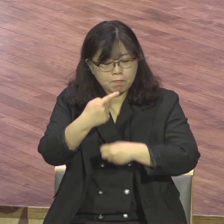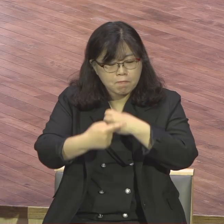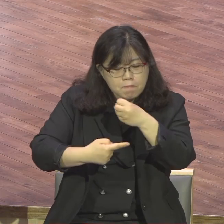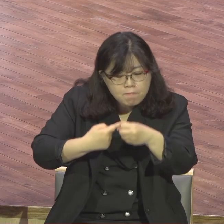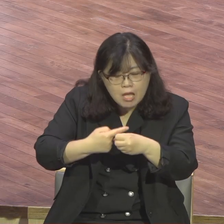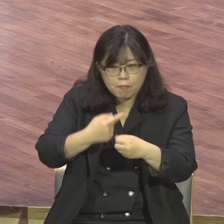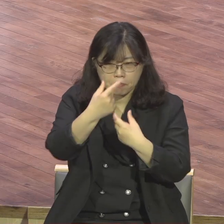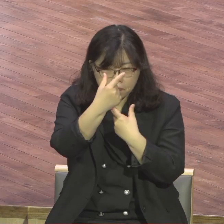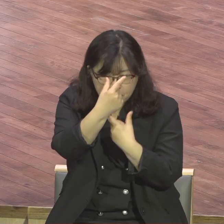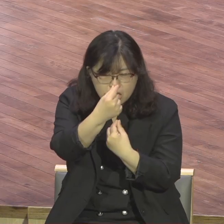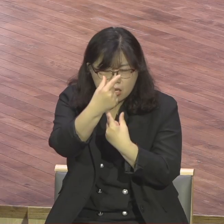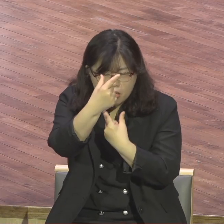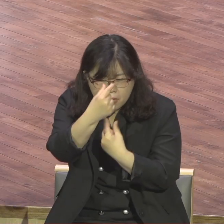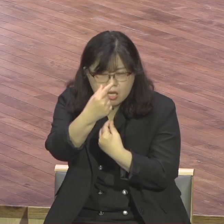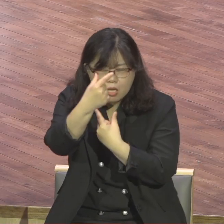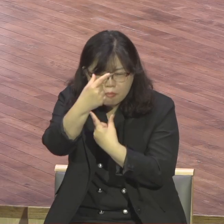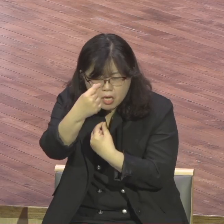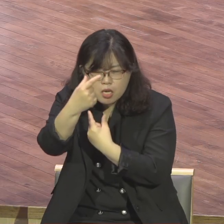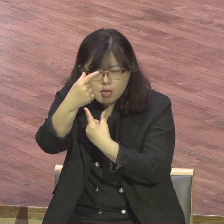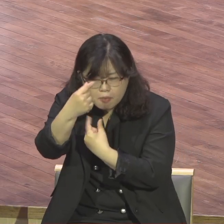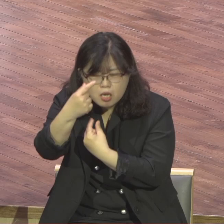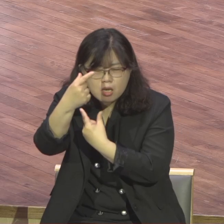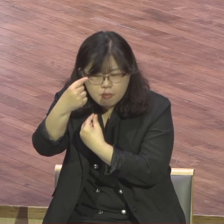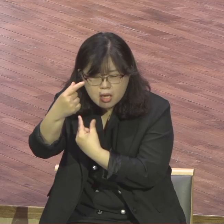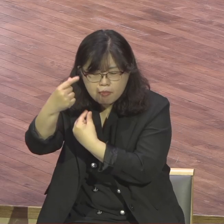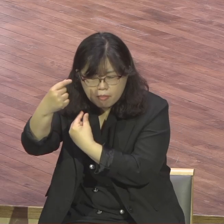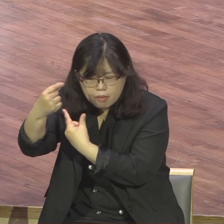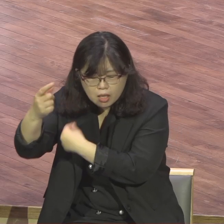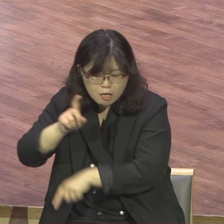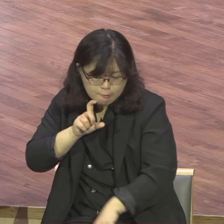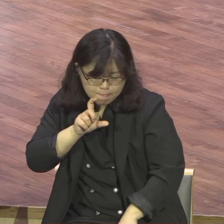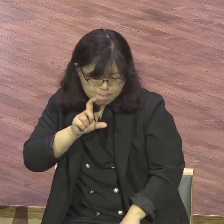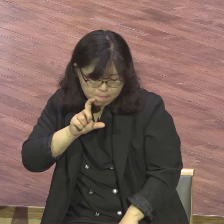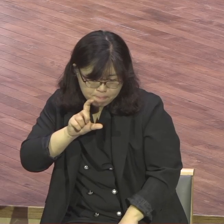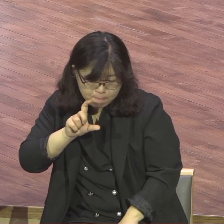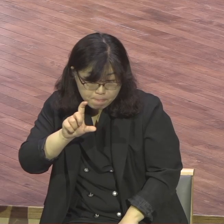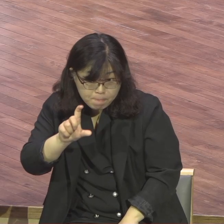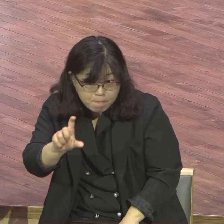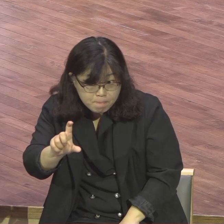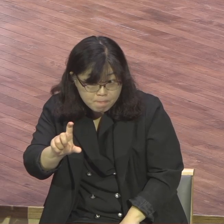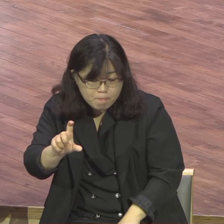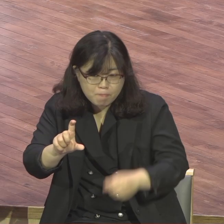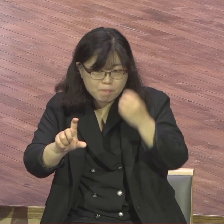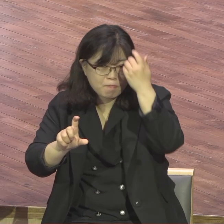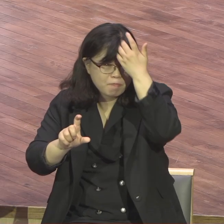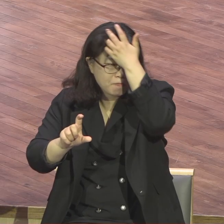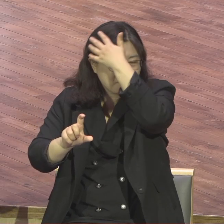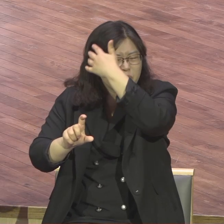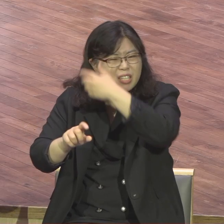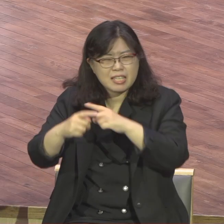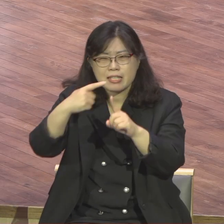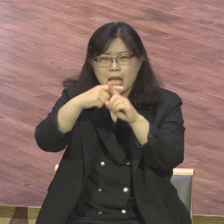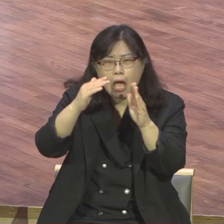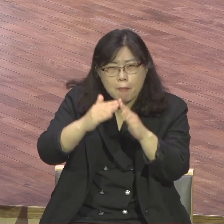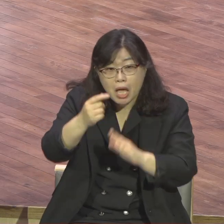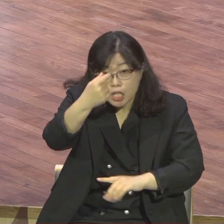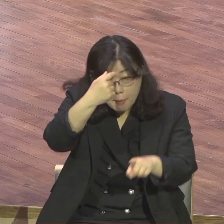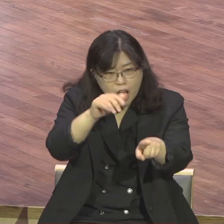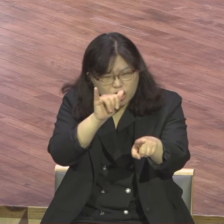알고 모든 예배 다 참석했어요 정규예배 다 참석했어요 중심을 다했어요